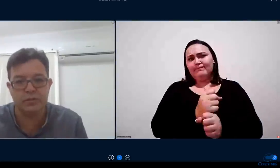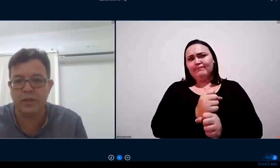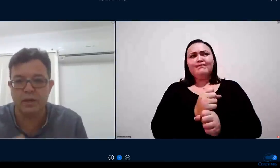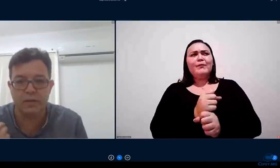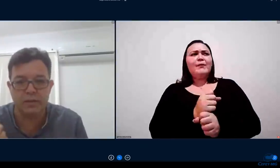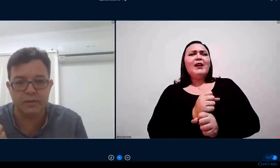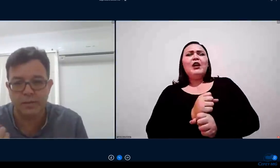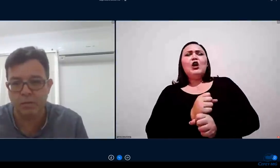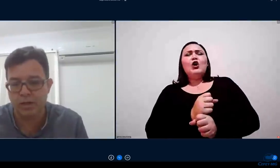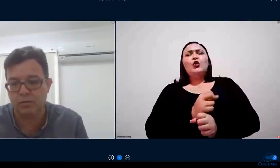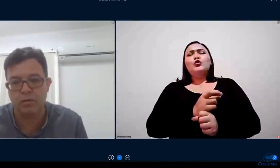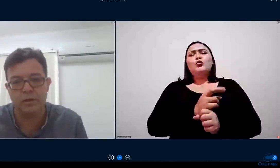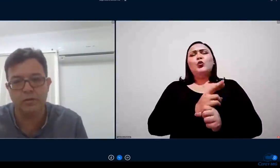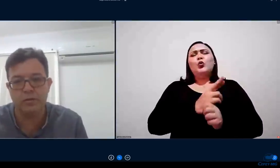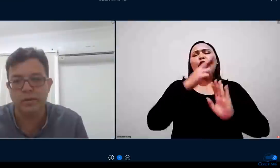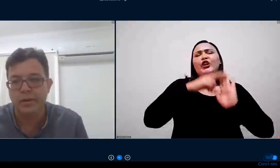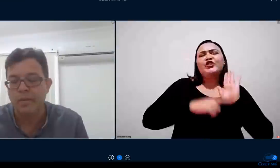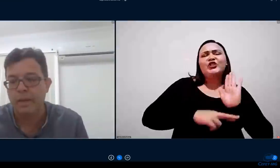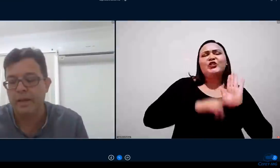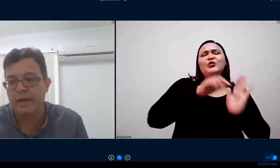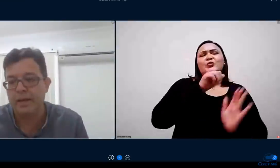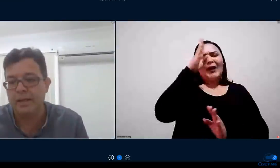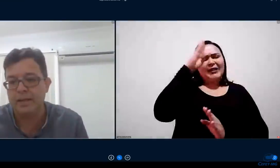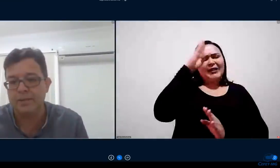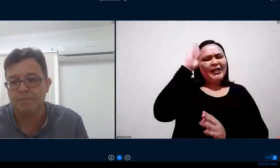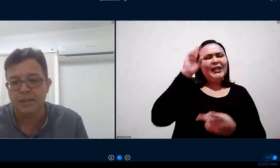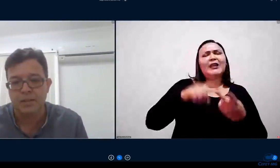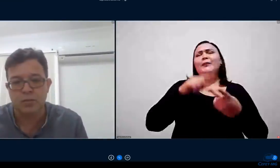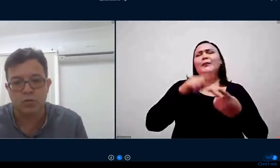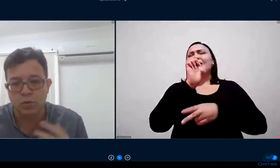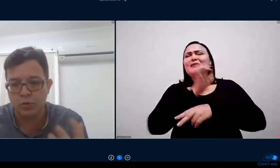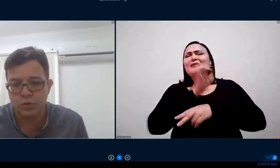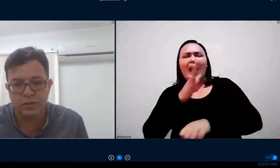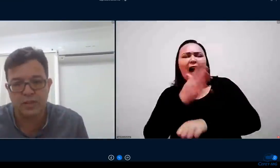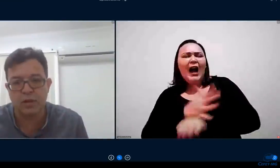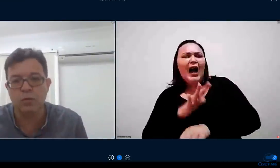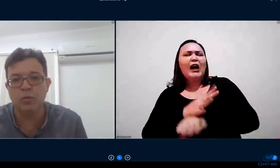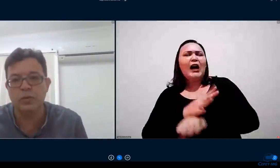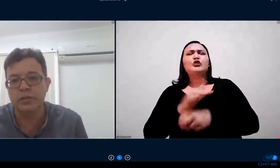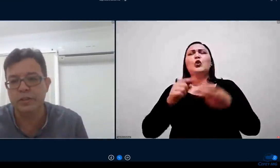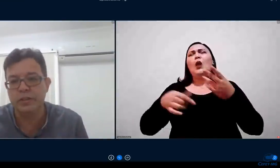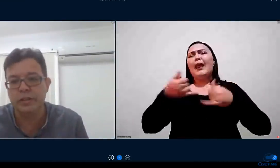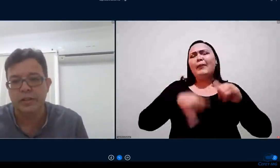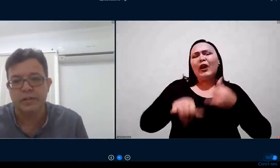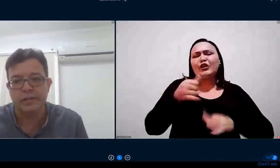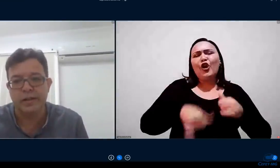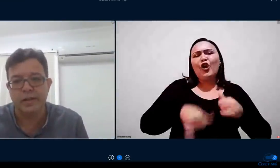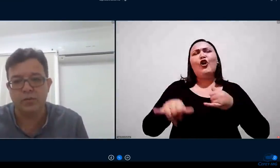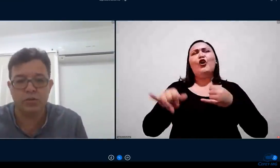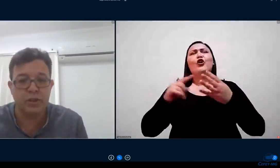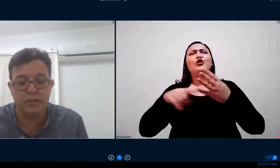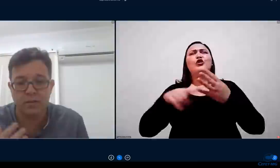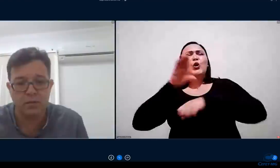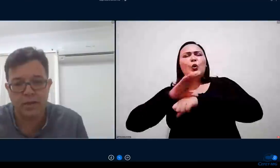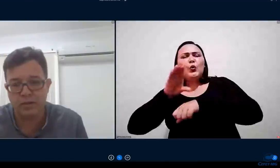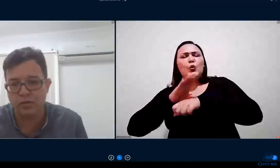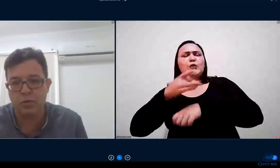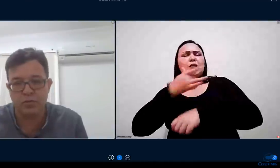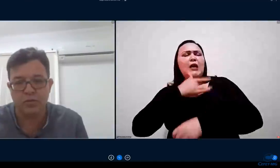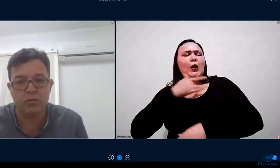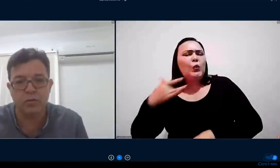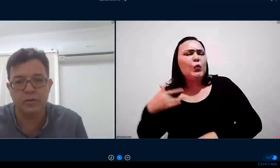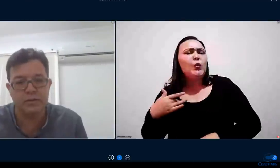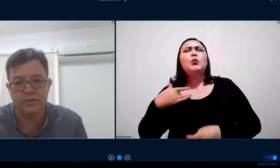estágio da aula em laboratório dos cursos de saúde dos direitos